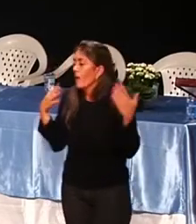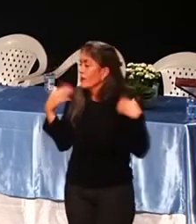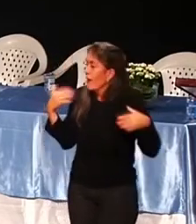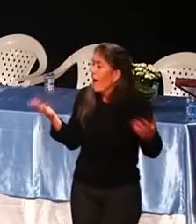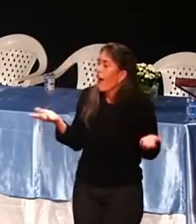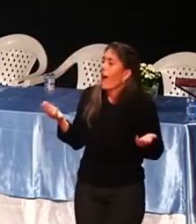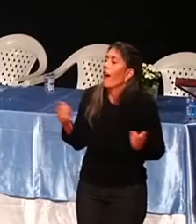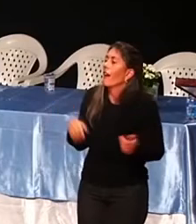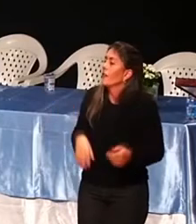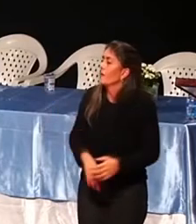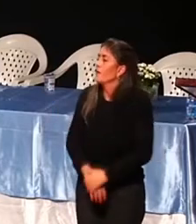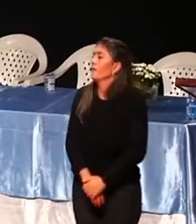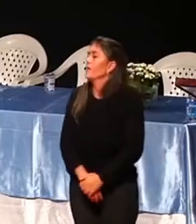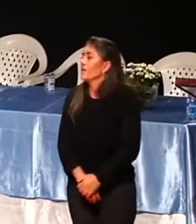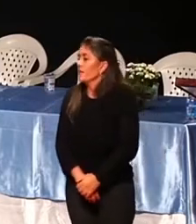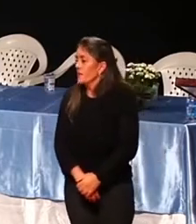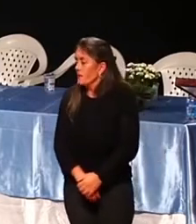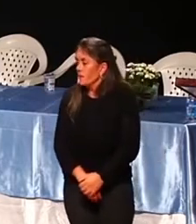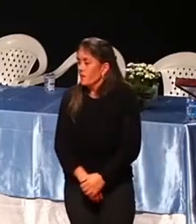Veja bem.